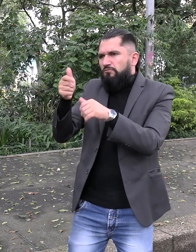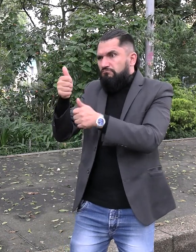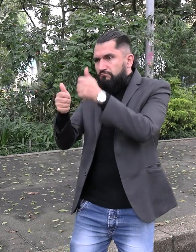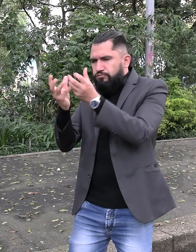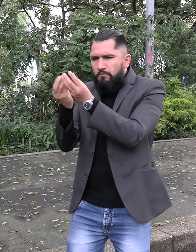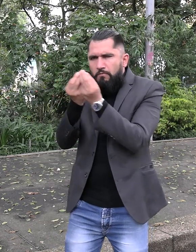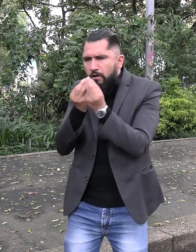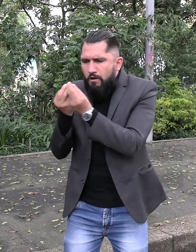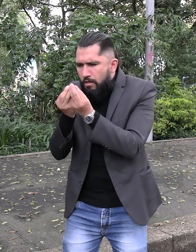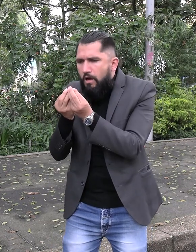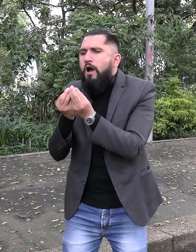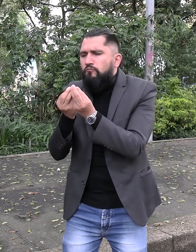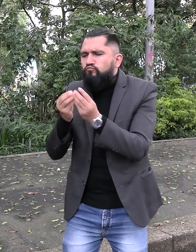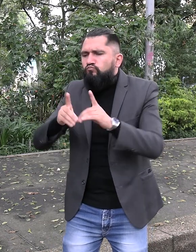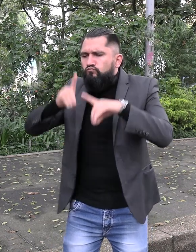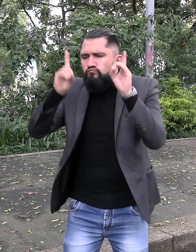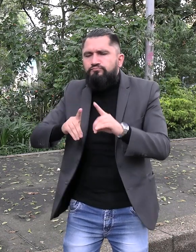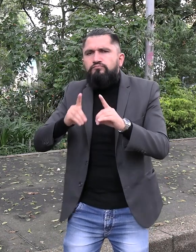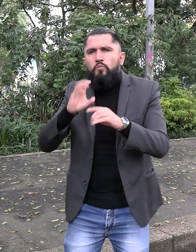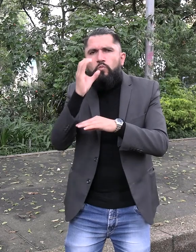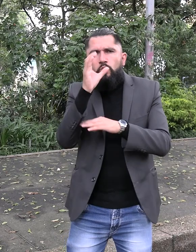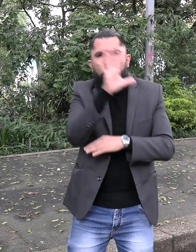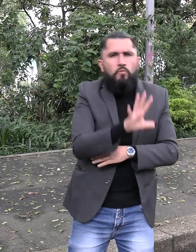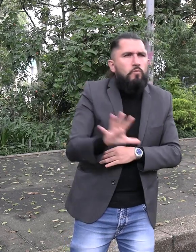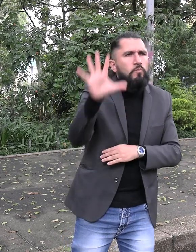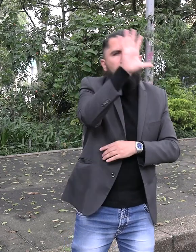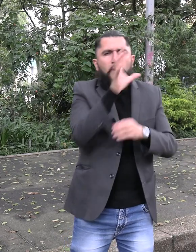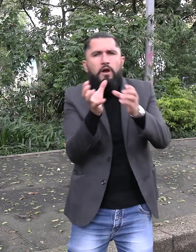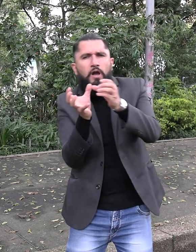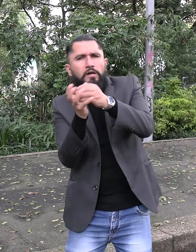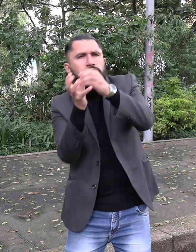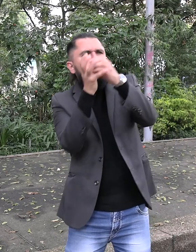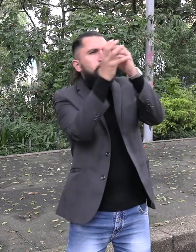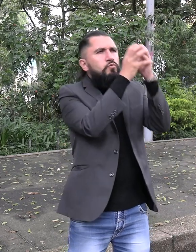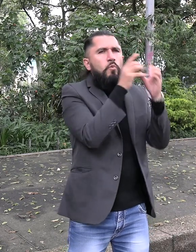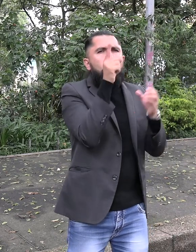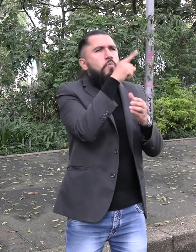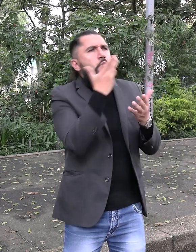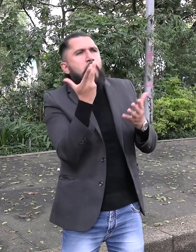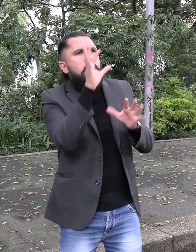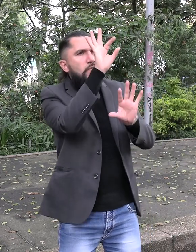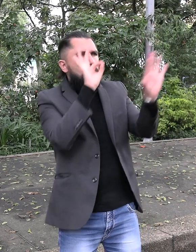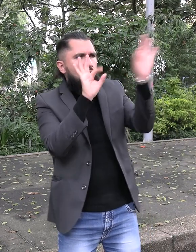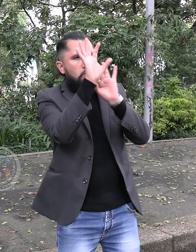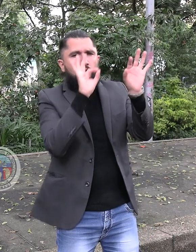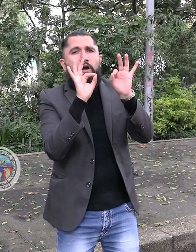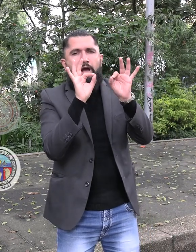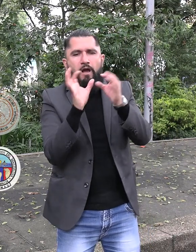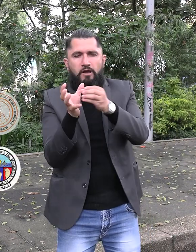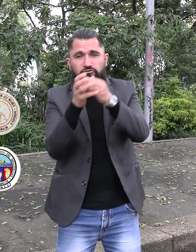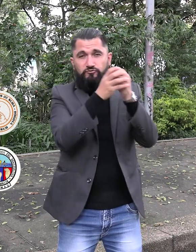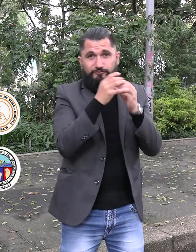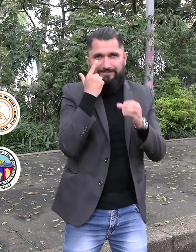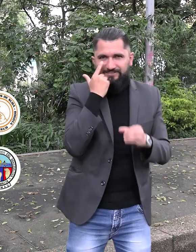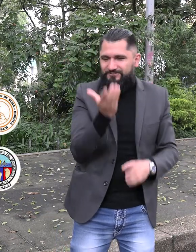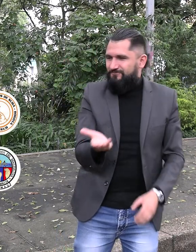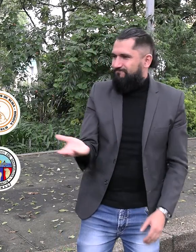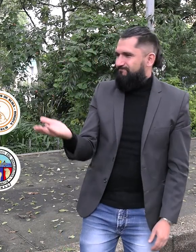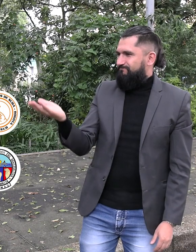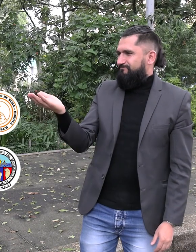convocar asociaciones a nivel nacional y son las siguientes. AZORCÁ, AZORGUAVIARE, AZORSUB,